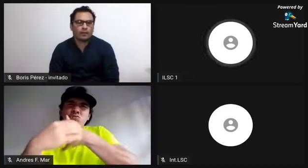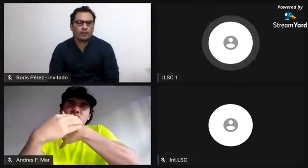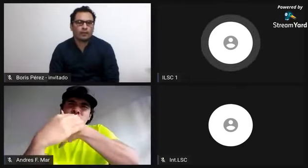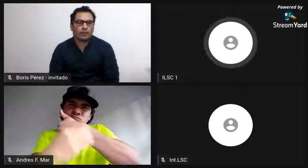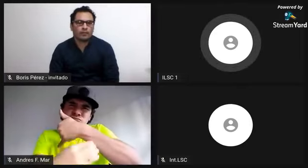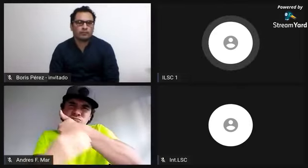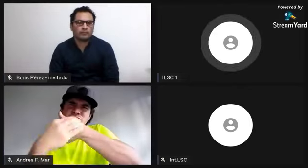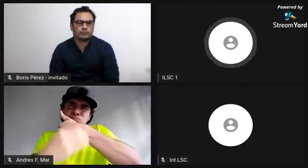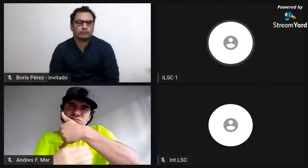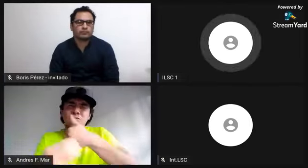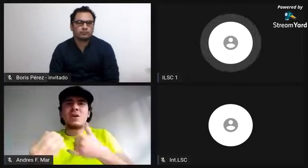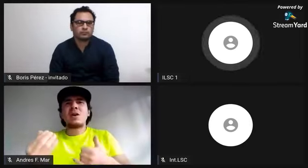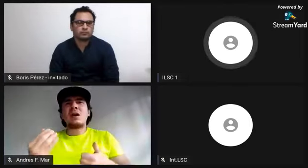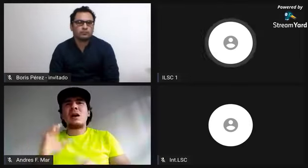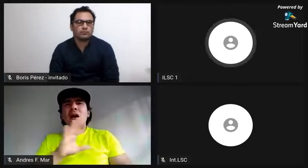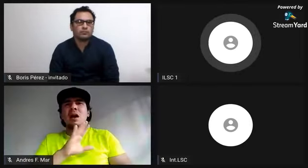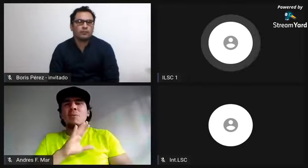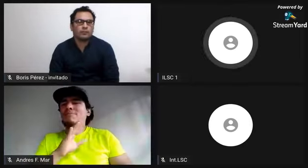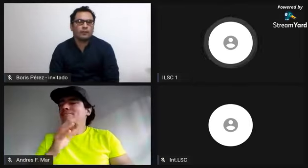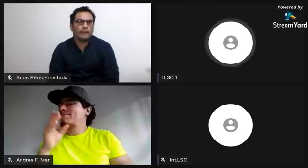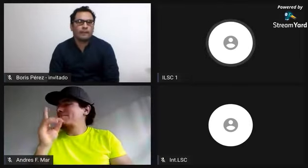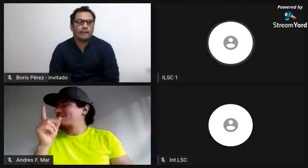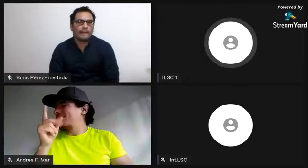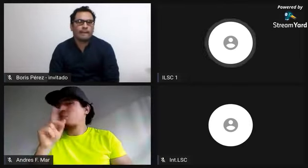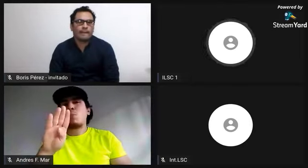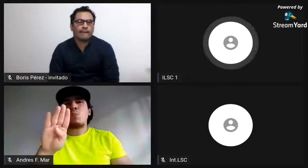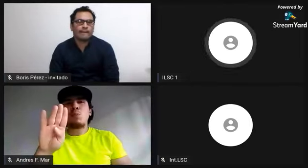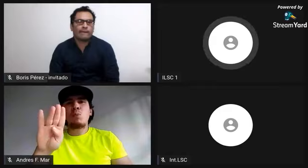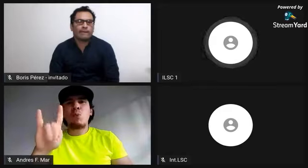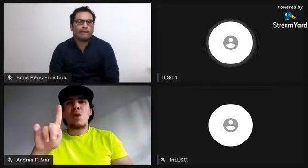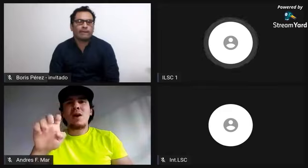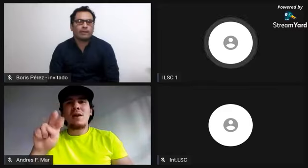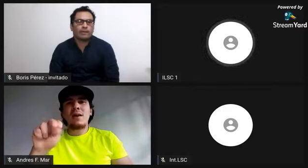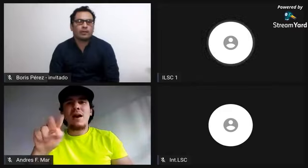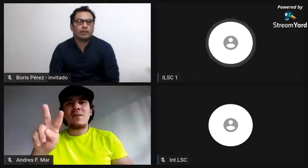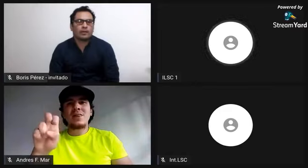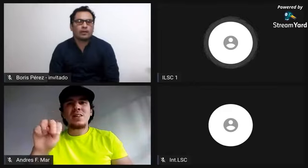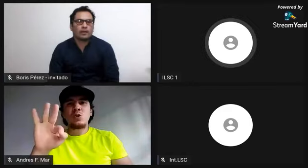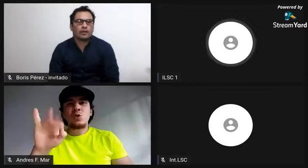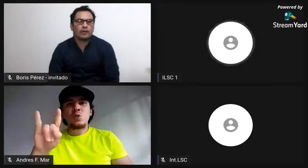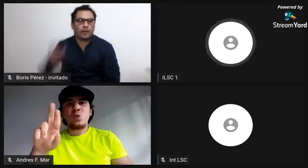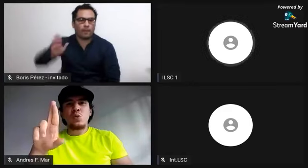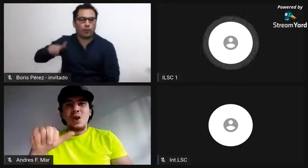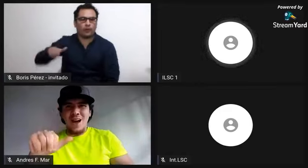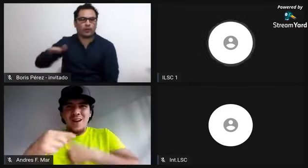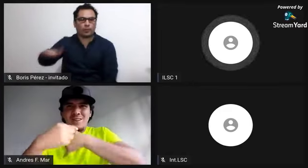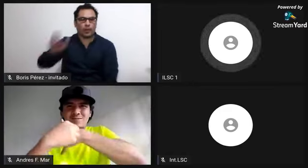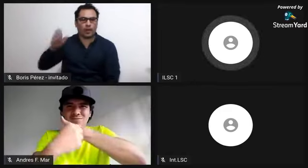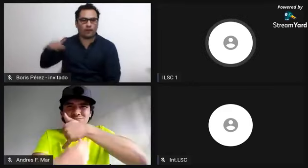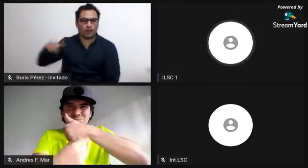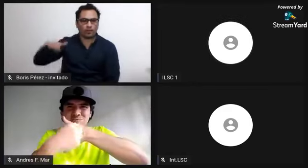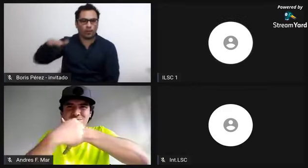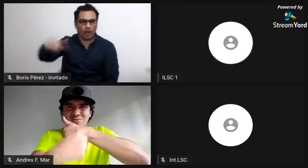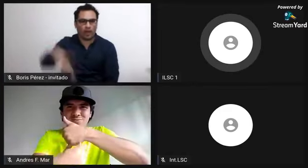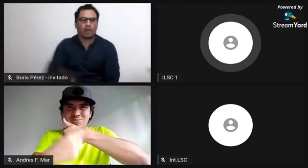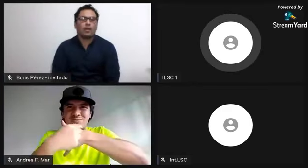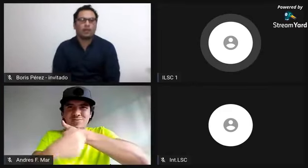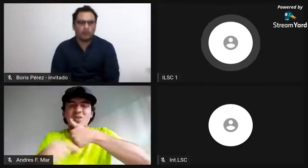pudieras ampliar un poco sobre el Chocó, sobre ese territorio geográfico de nuestro país, sus tradiciones.